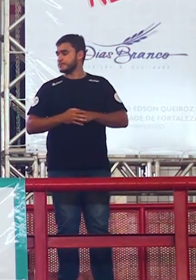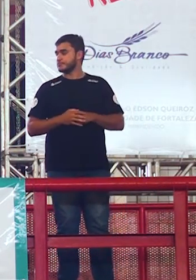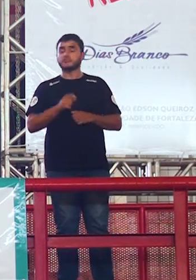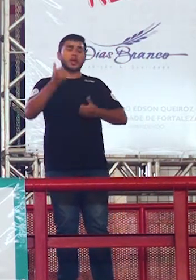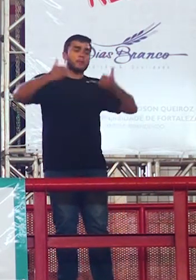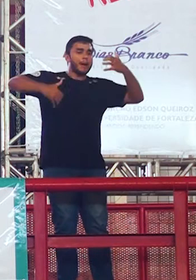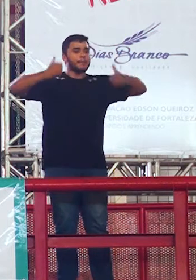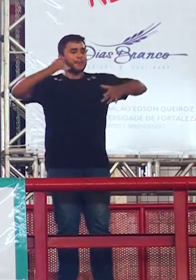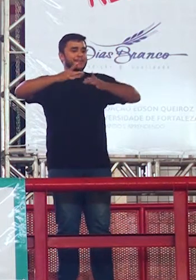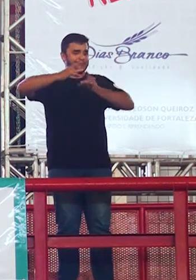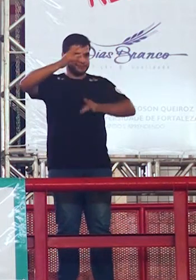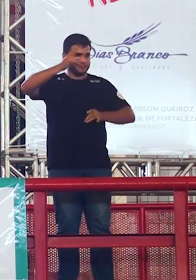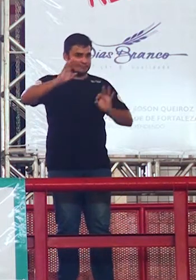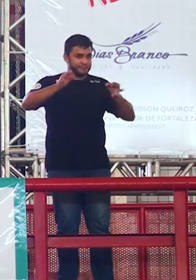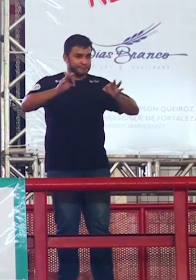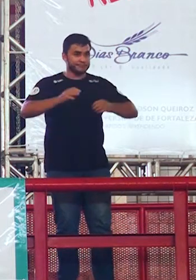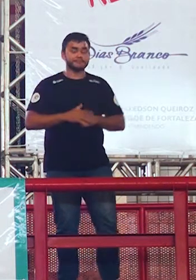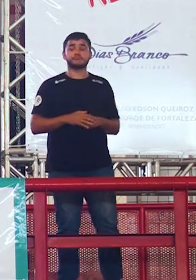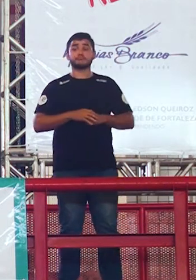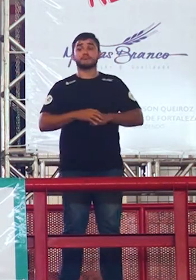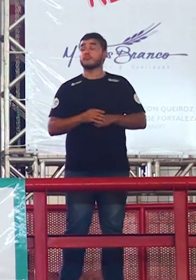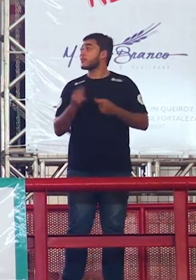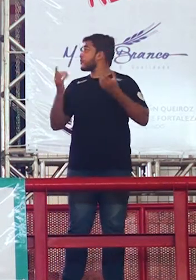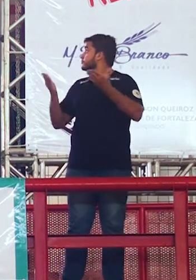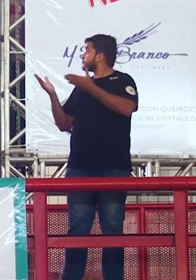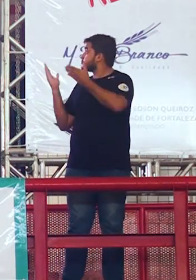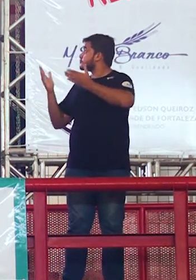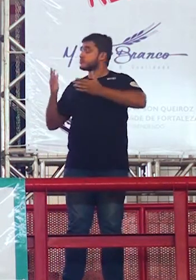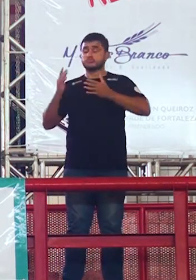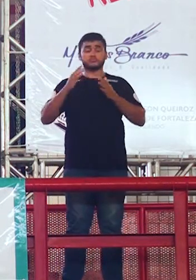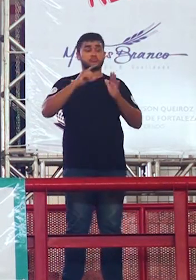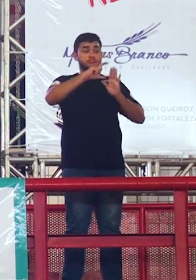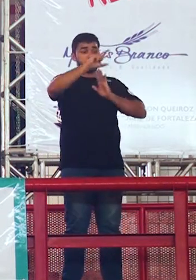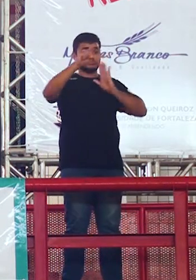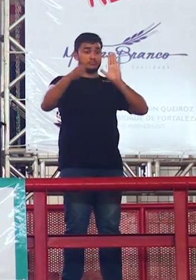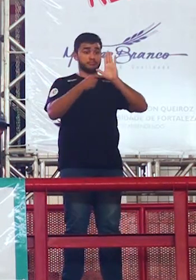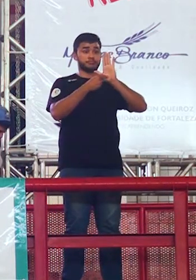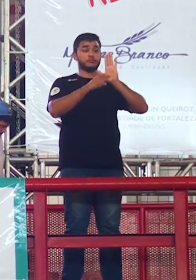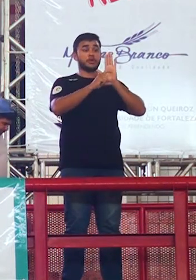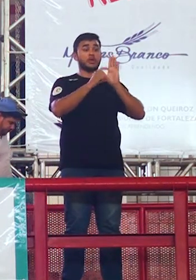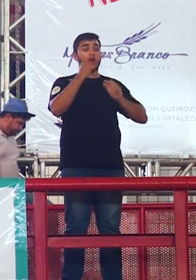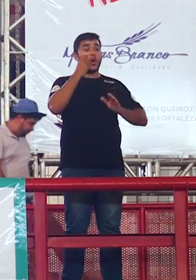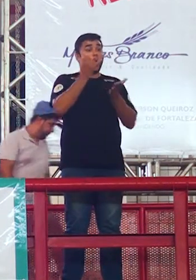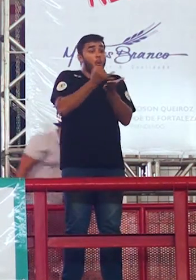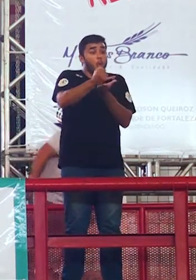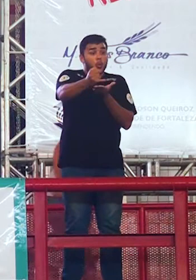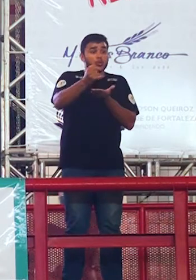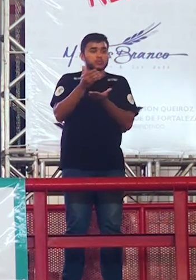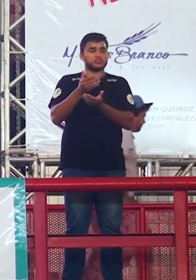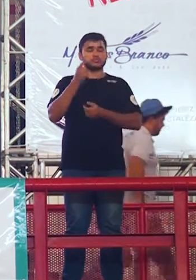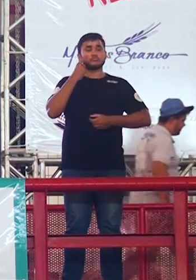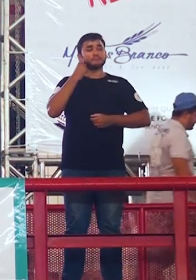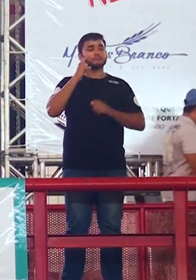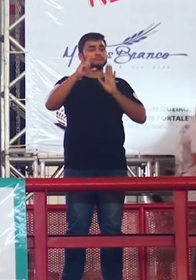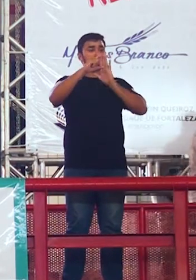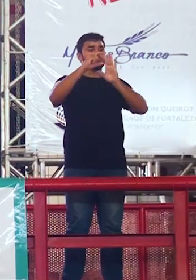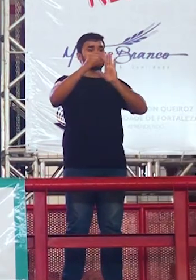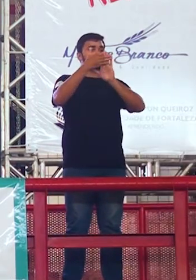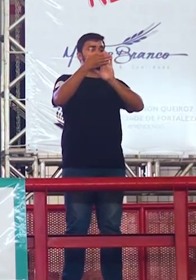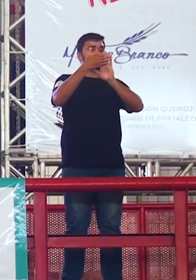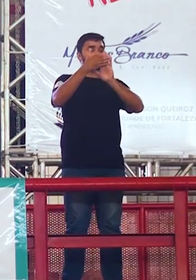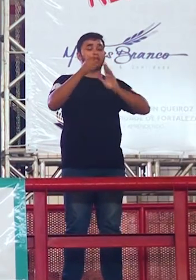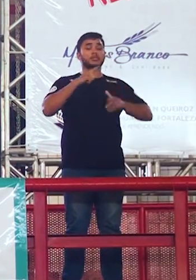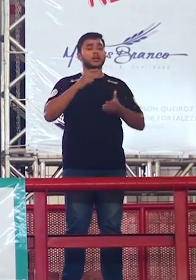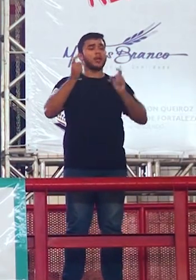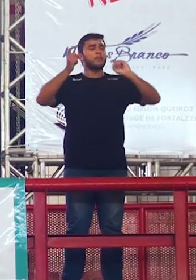aí você vê este aluno pela introdução dele veja se ele abriu o que o Enem